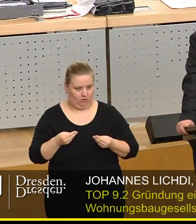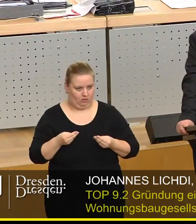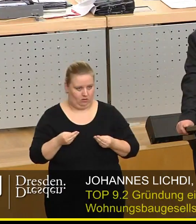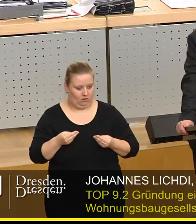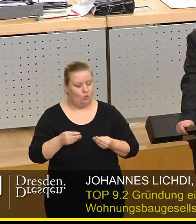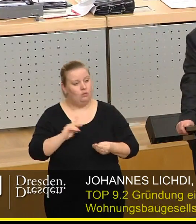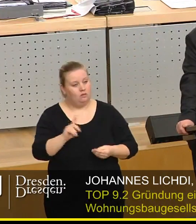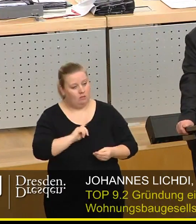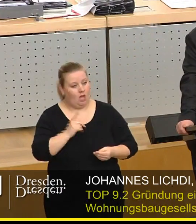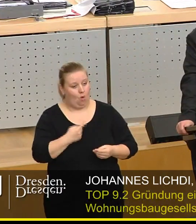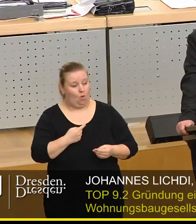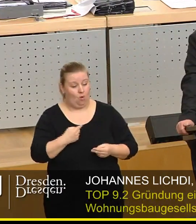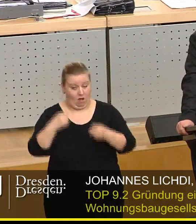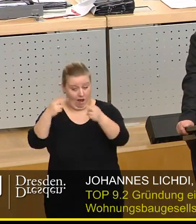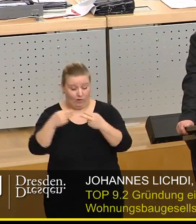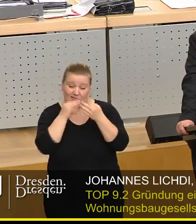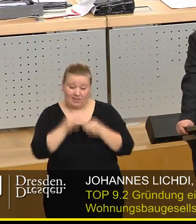Und ich habe auch diese Antwort sehr genau studiert, ich habe die Unterlagen